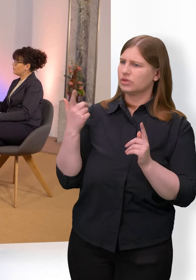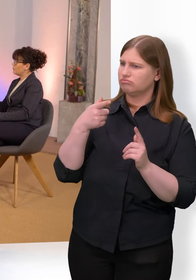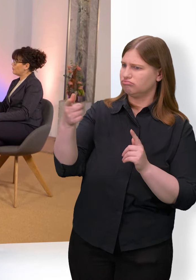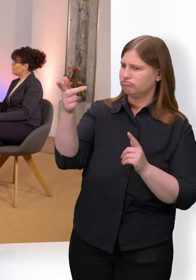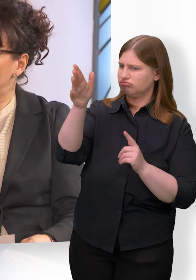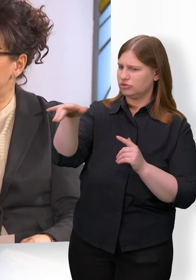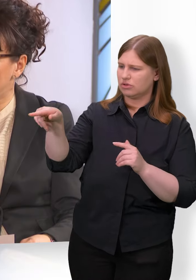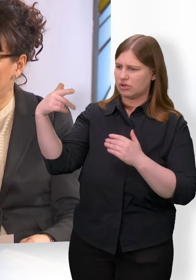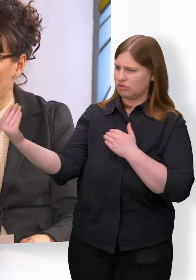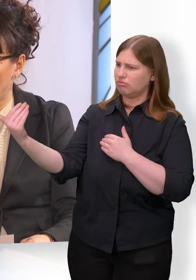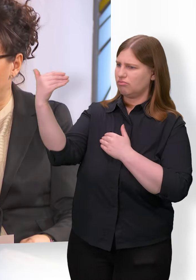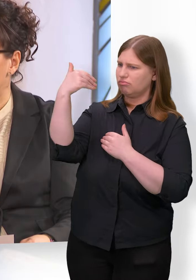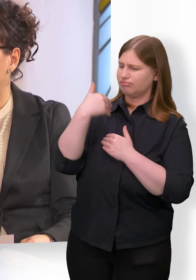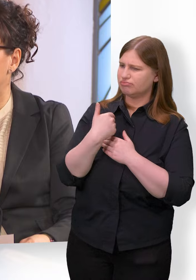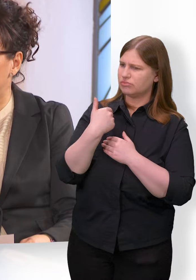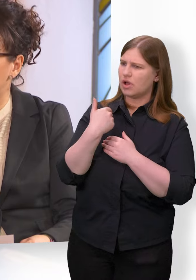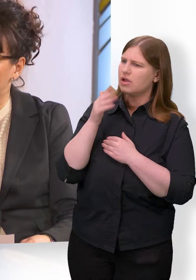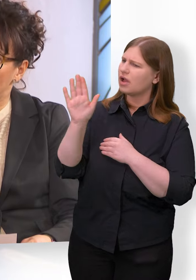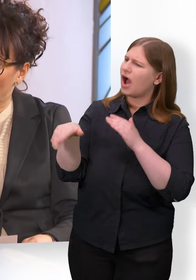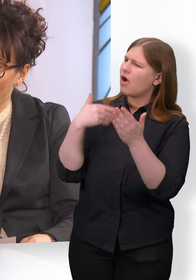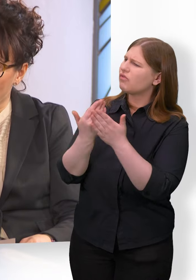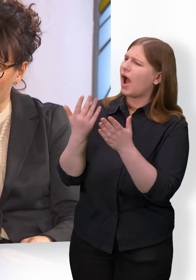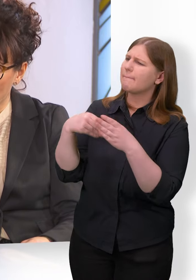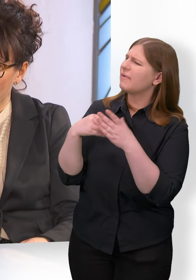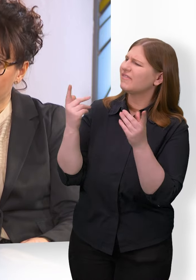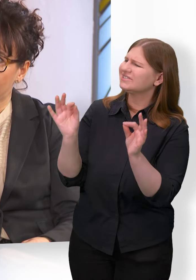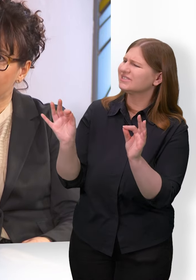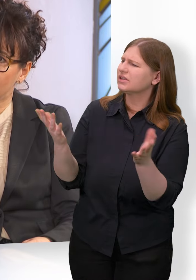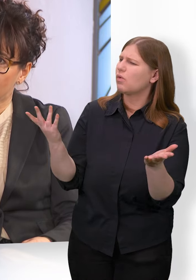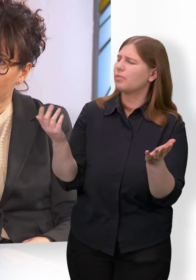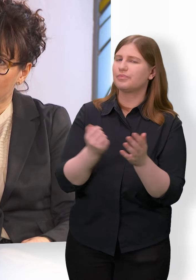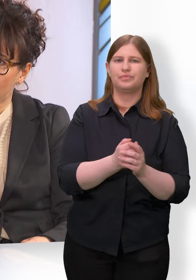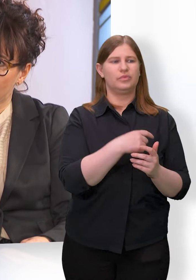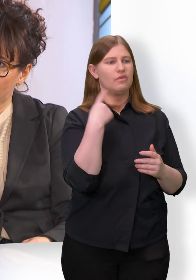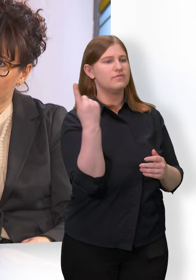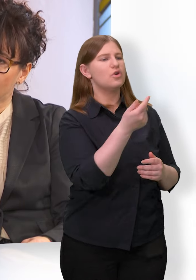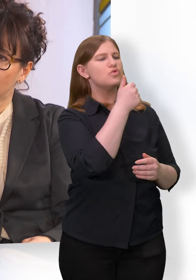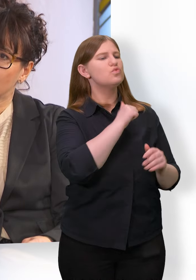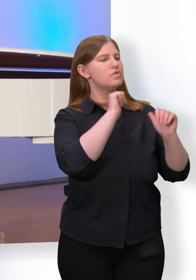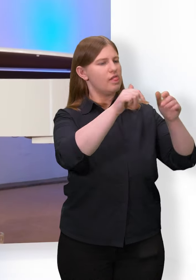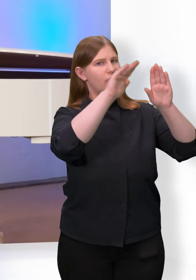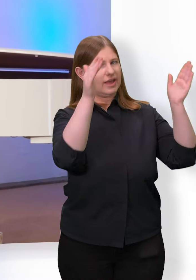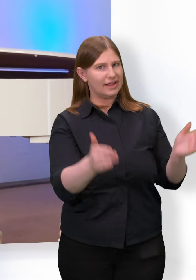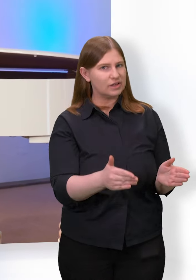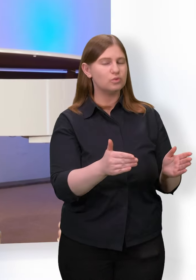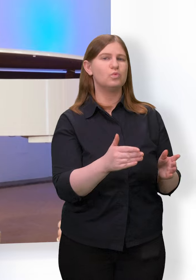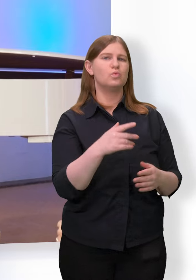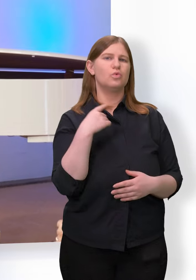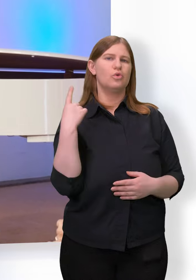Wie sieht Ihre Aufgabe aus? Was genau machen Sie? Wir sind eine Jugendhilfee-Einrichtung, die zum einen eine